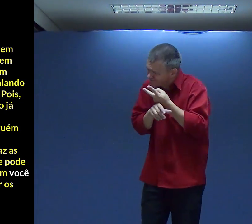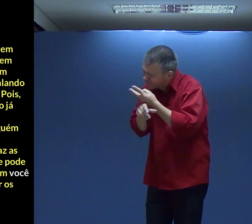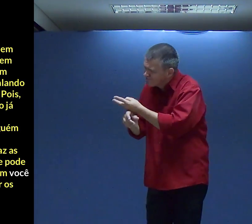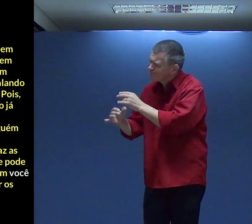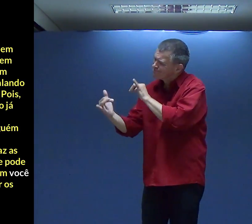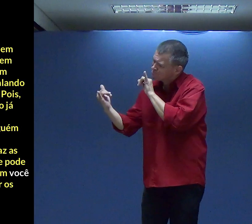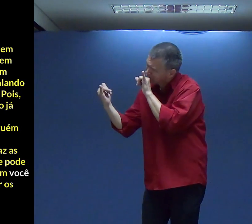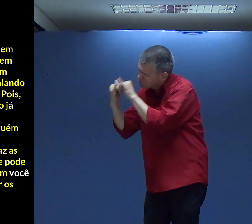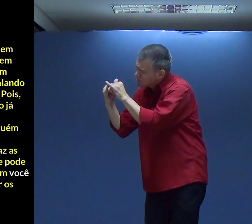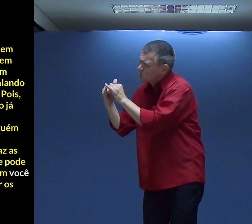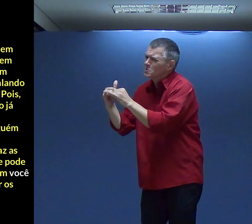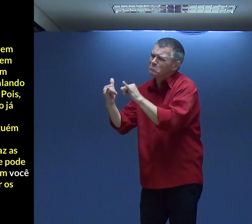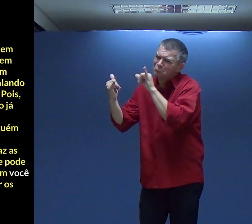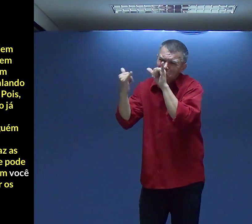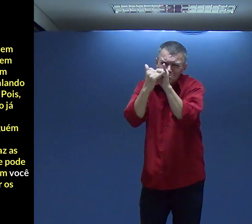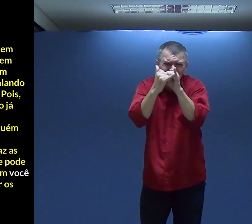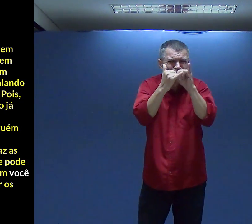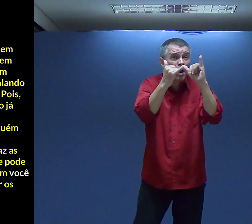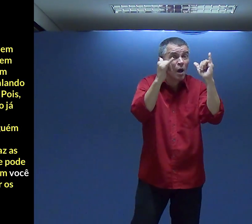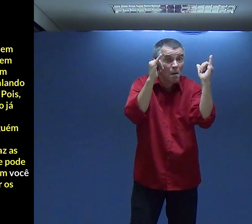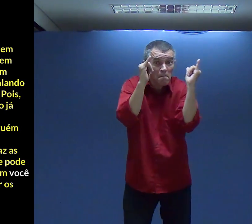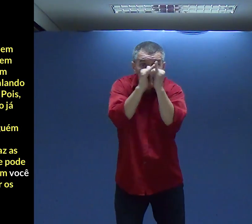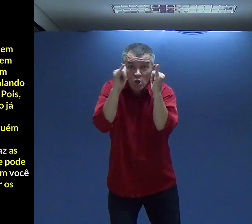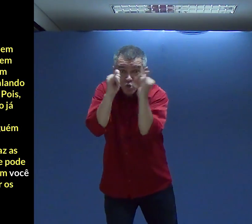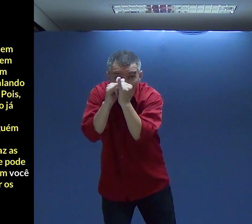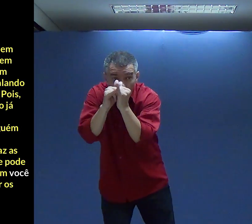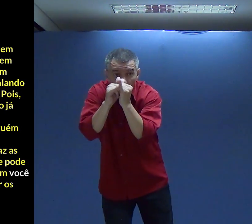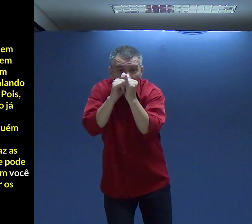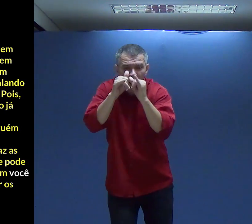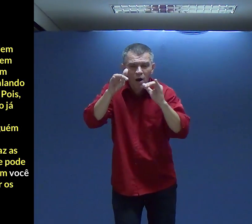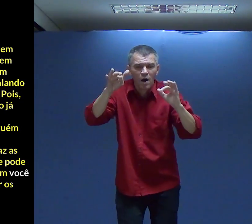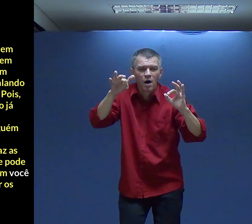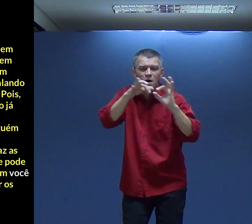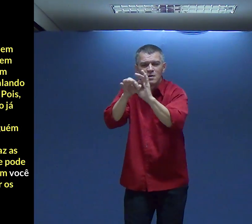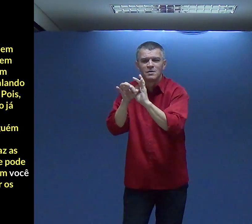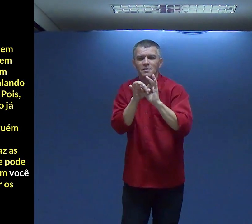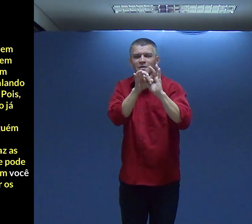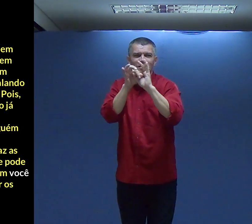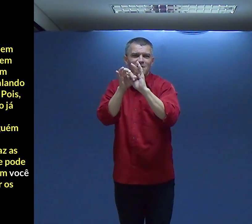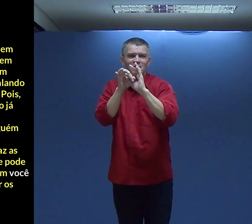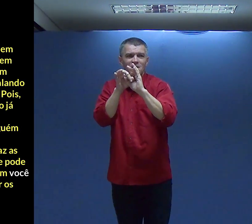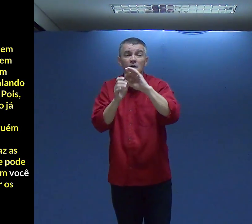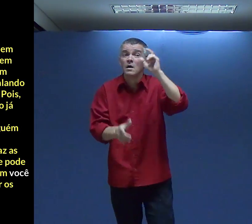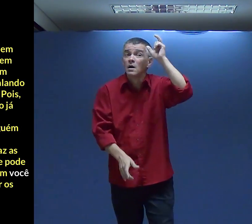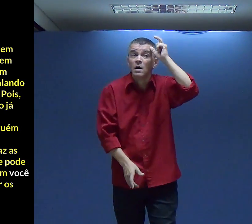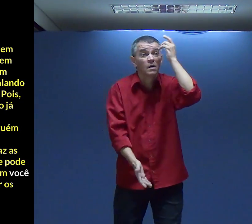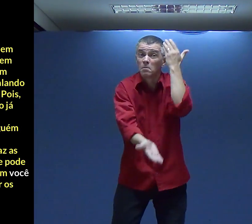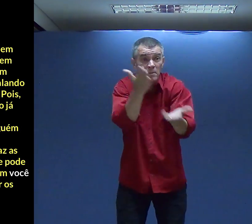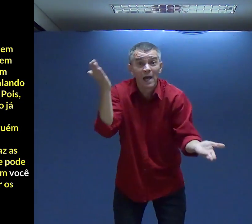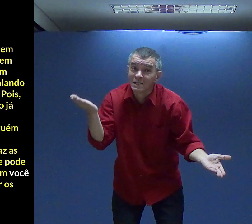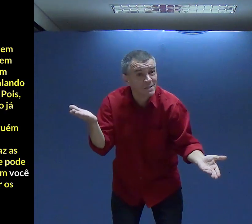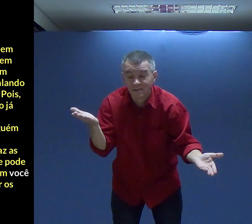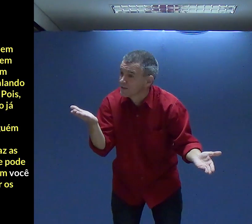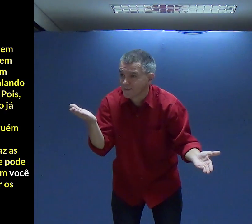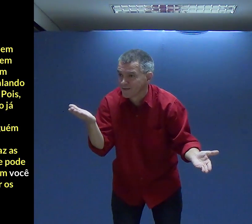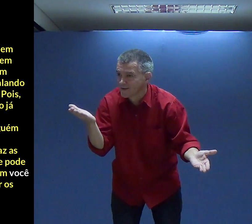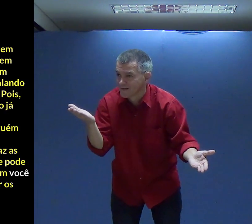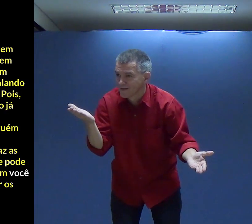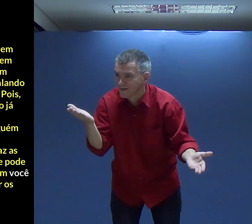Você precisa Ir lá Procurar Essa pessoa Pedir perdão Restaurar Para que haja Nova União E